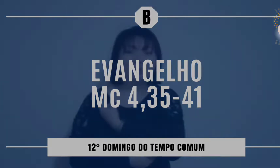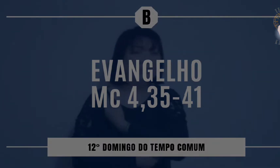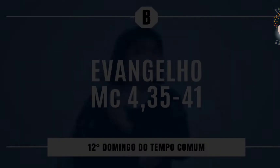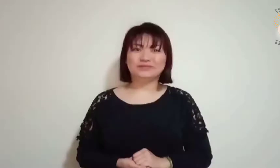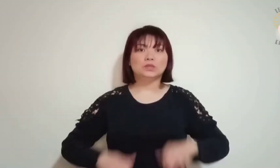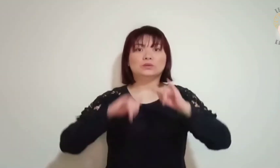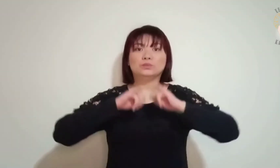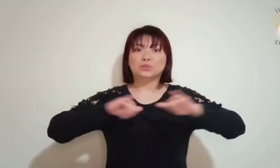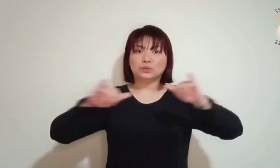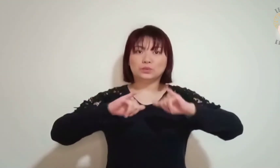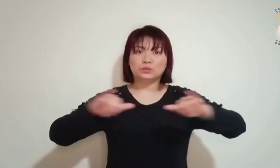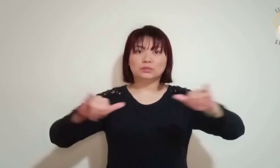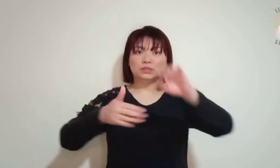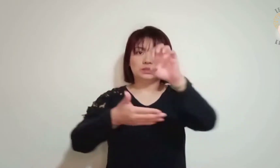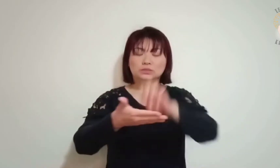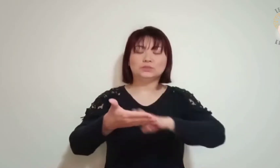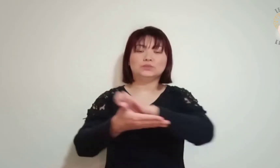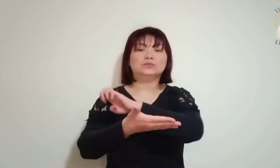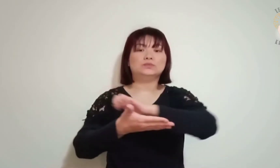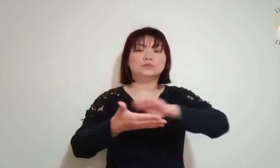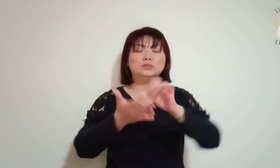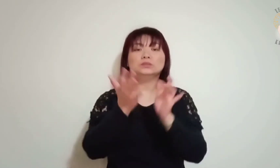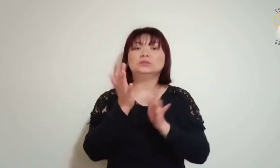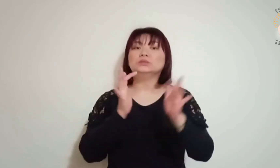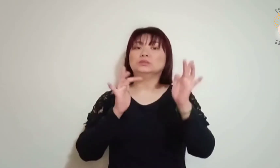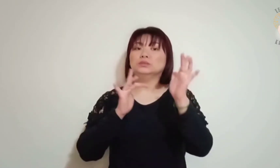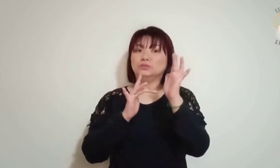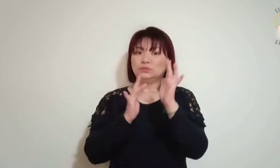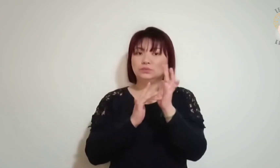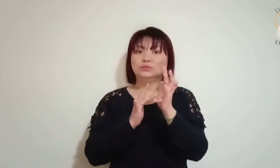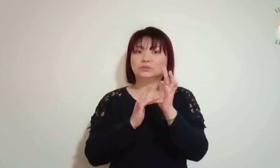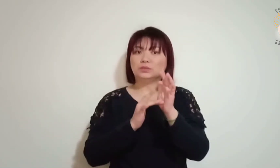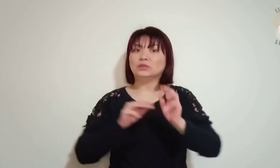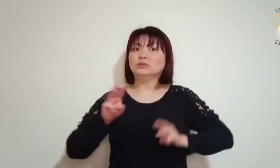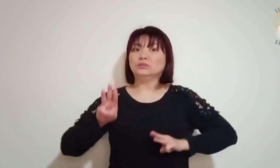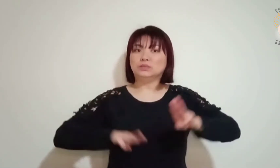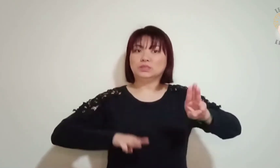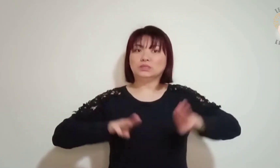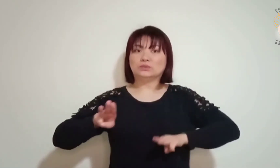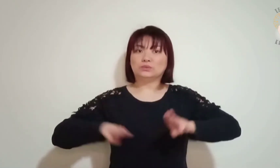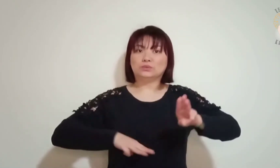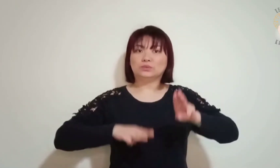Proclamação do Evangelho de Jesus Cristo segundo Marcos